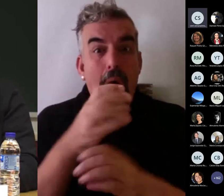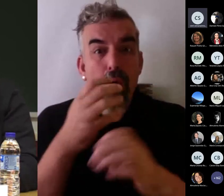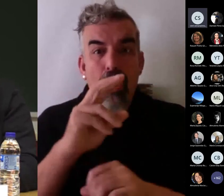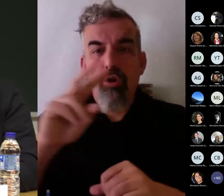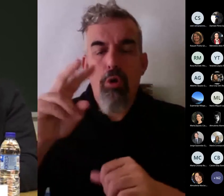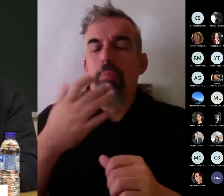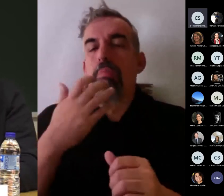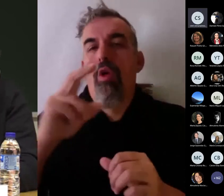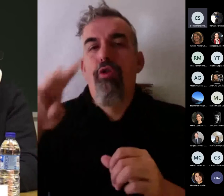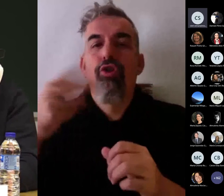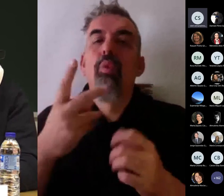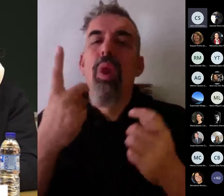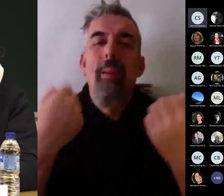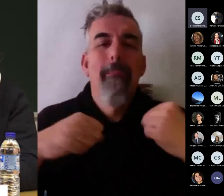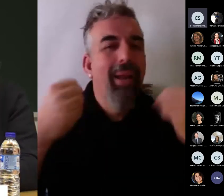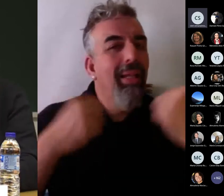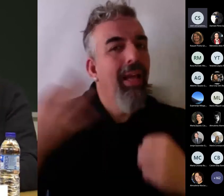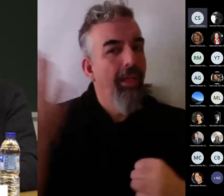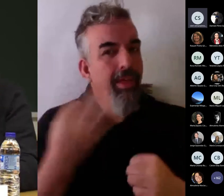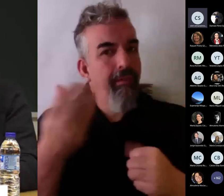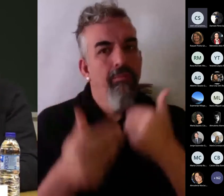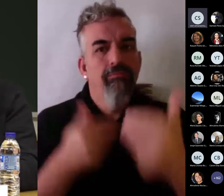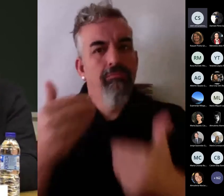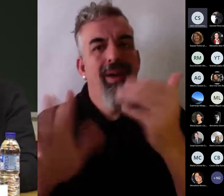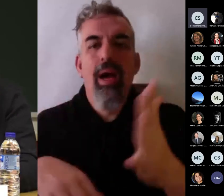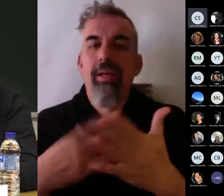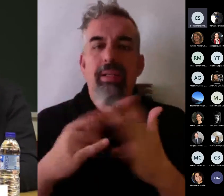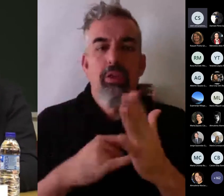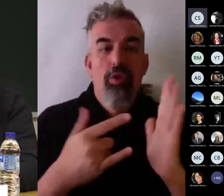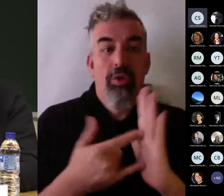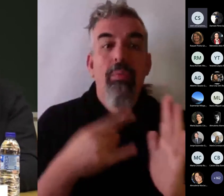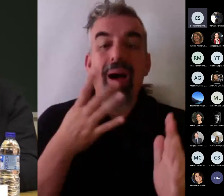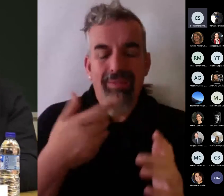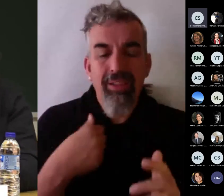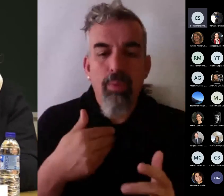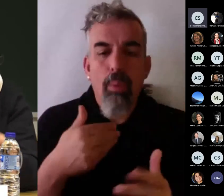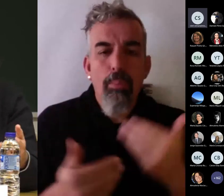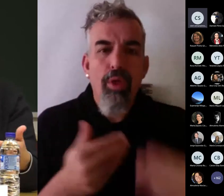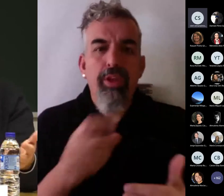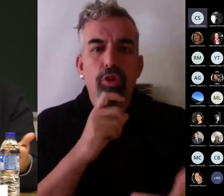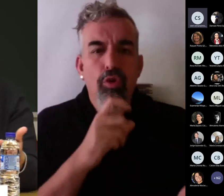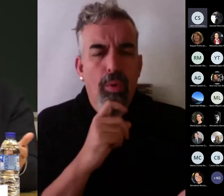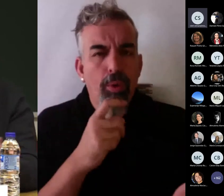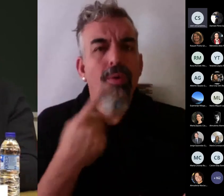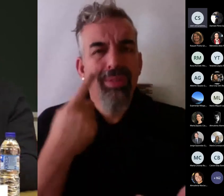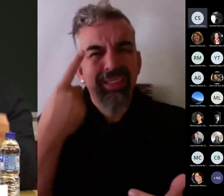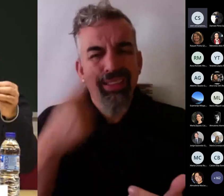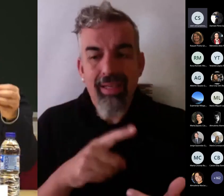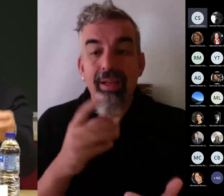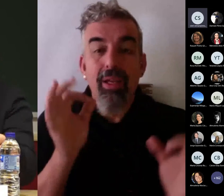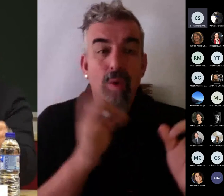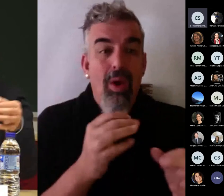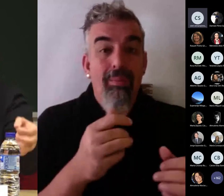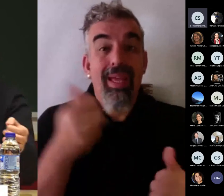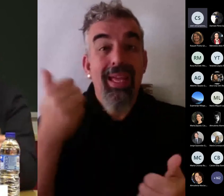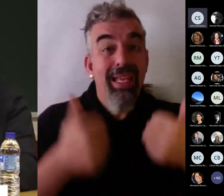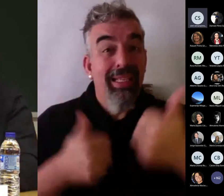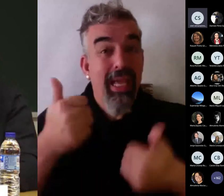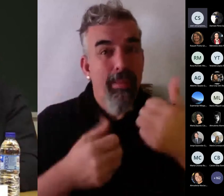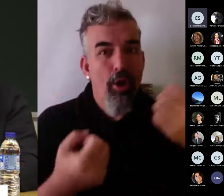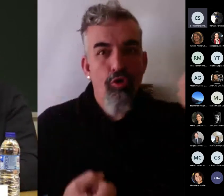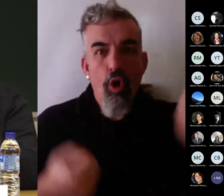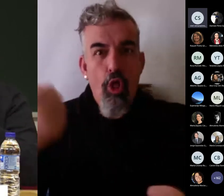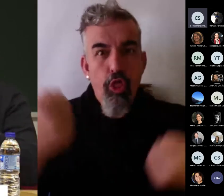mí, entre otras cosas, porque así me aseguro de que realmente ese alumno, igual que cuando va a examinarse de conducir, en ese instante sabe